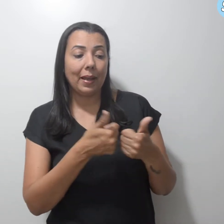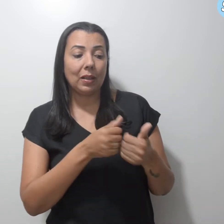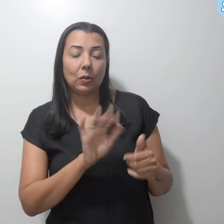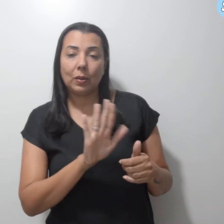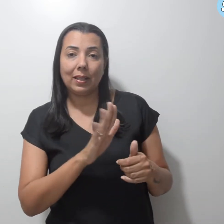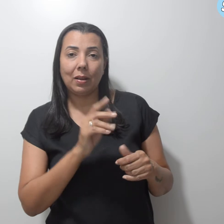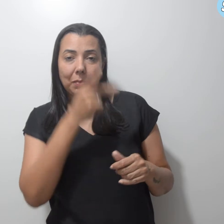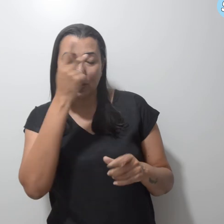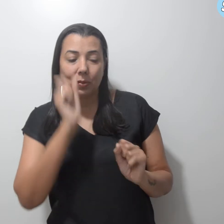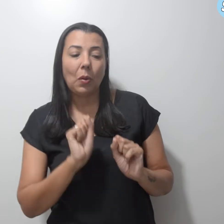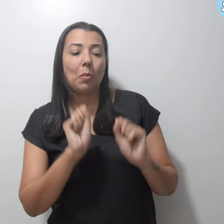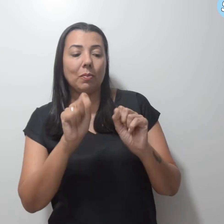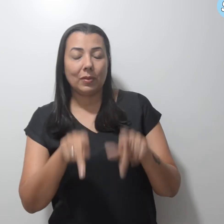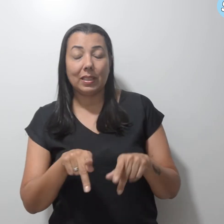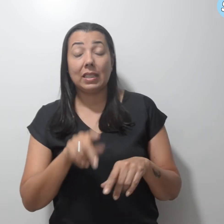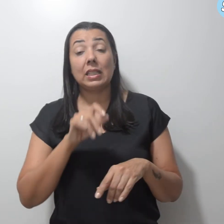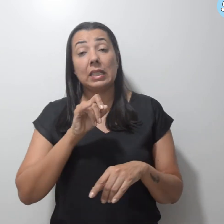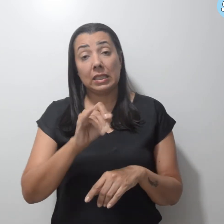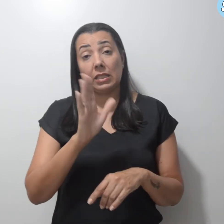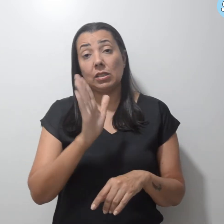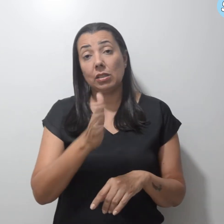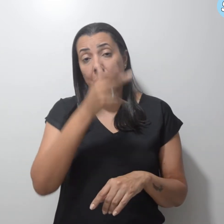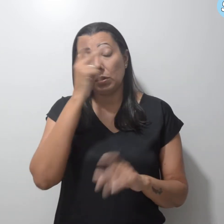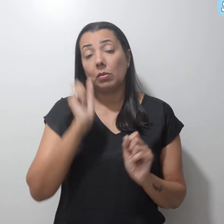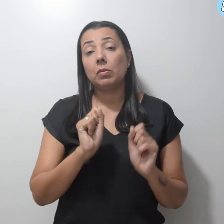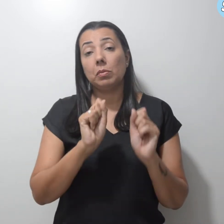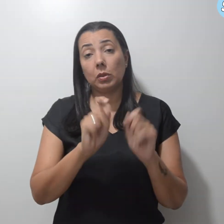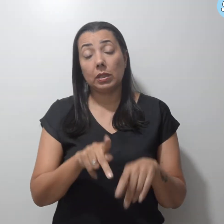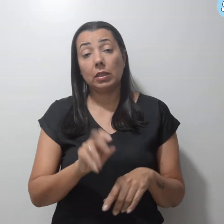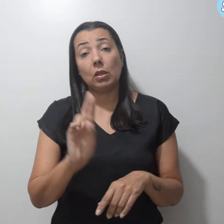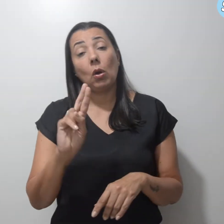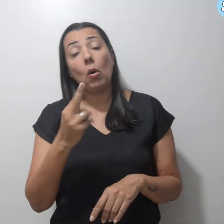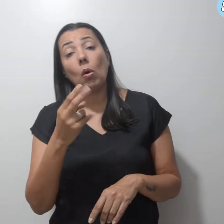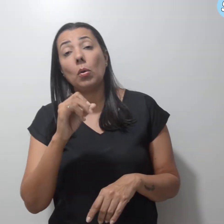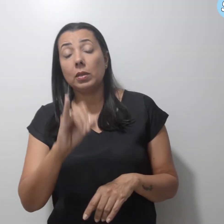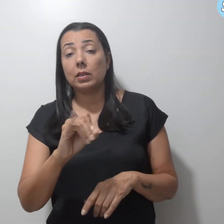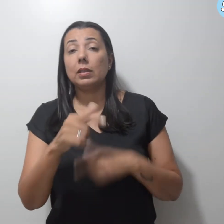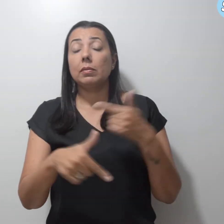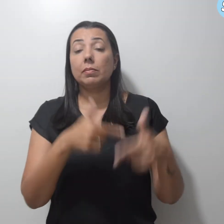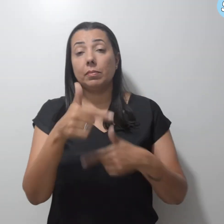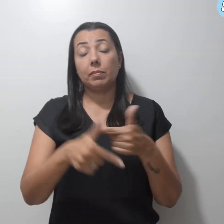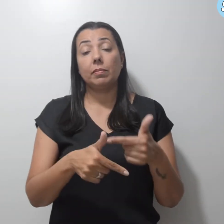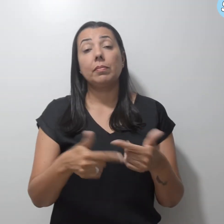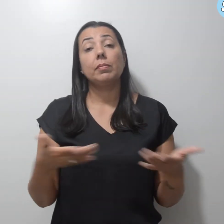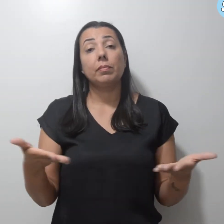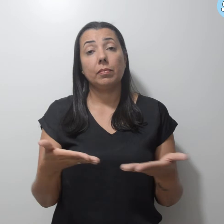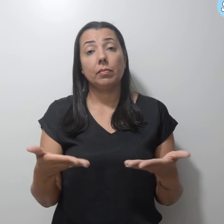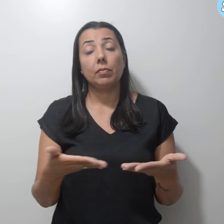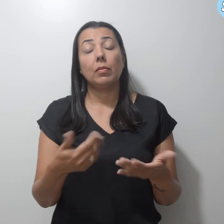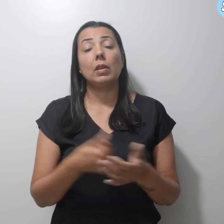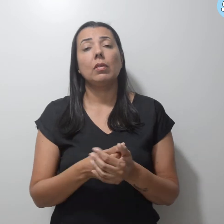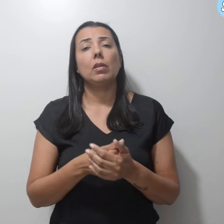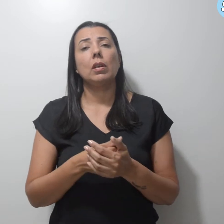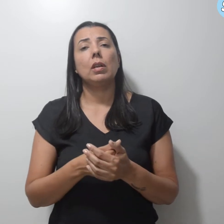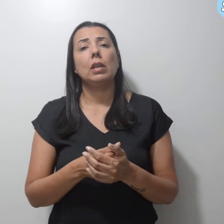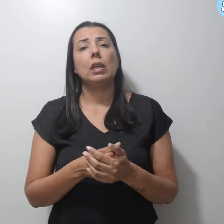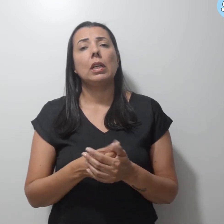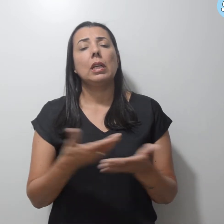aposentar, se já se aposentou ou se está na ativa. Vai atingir indiscriminadamente